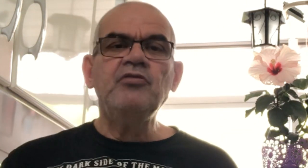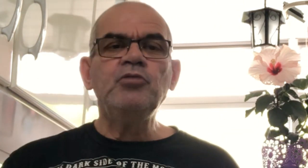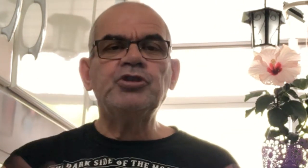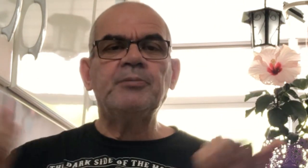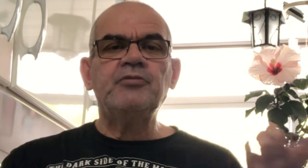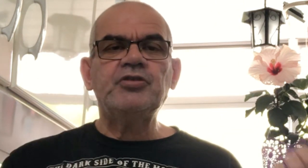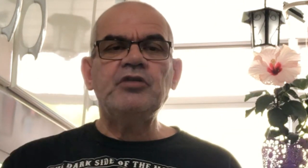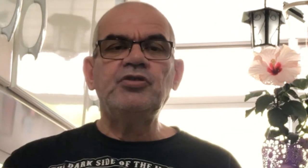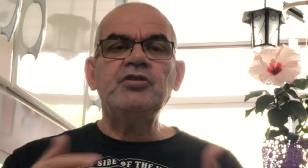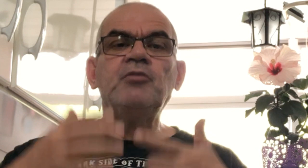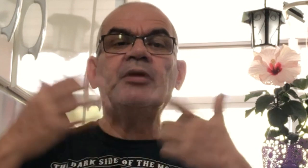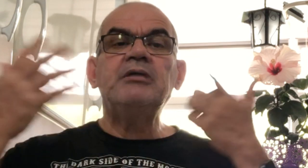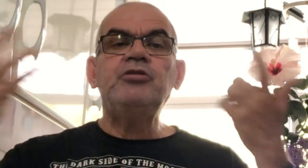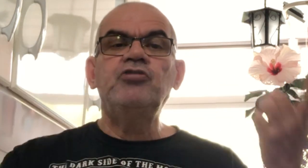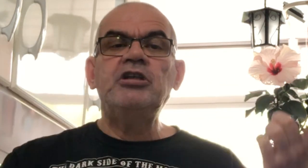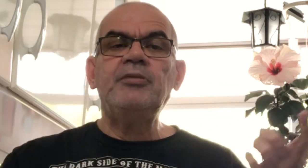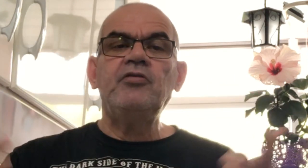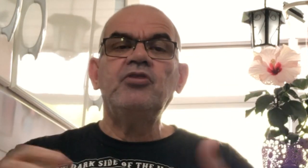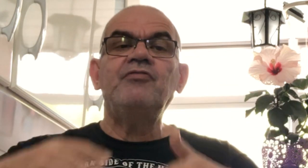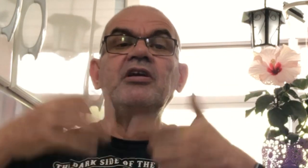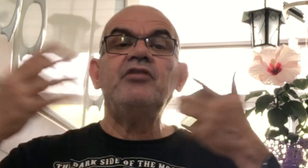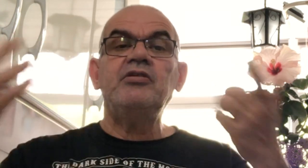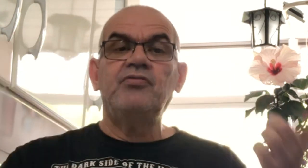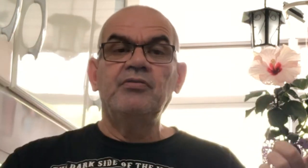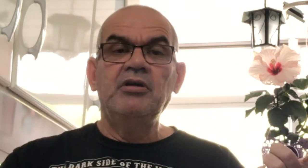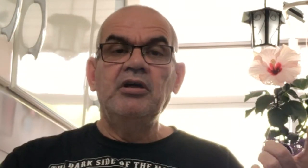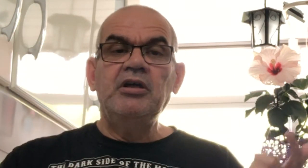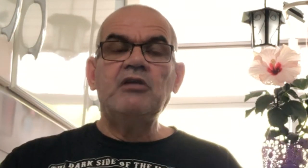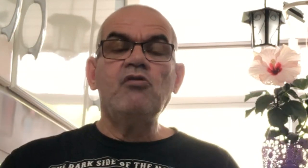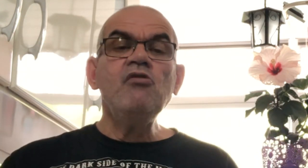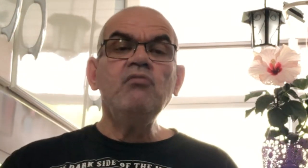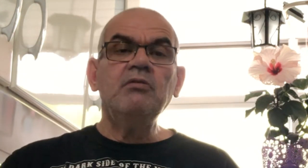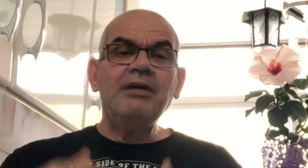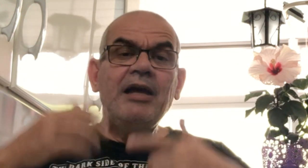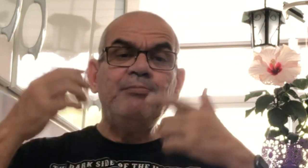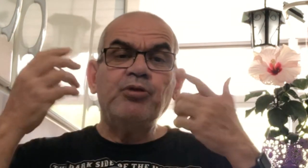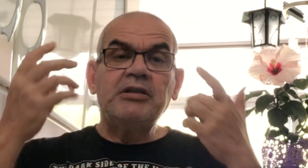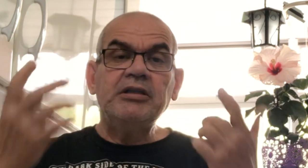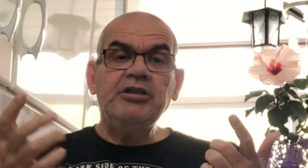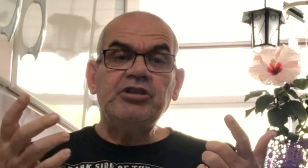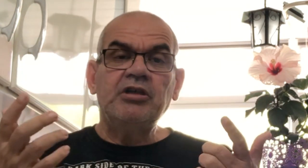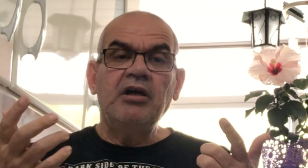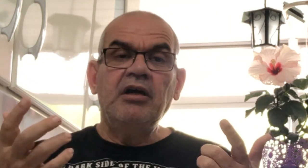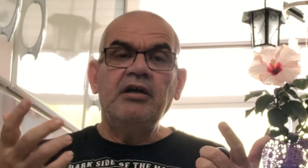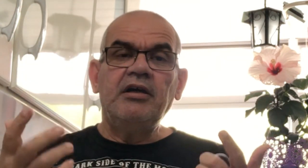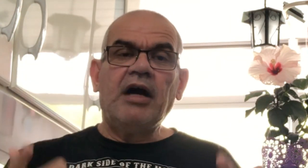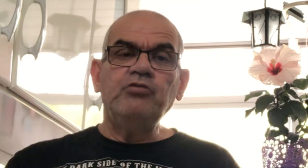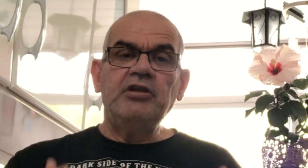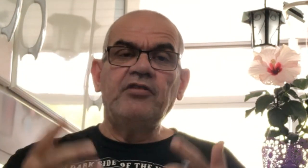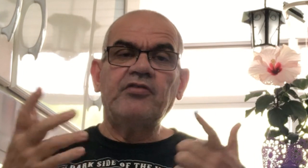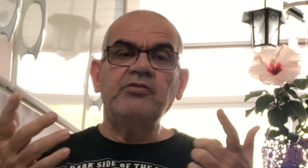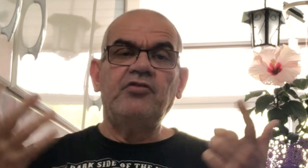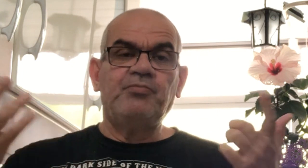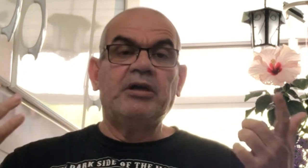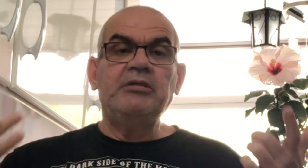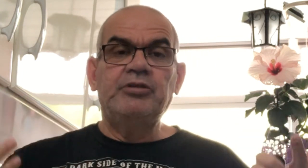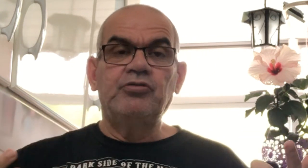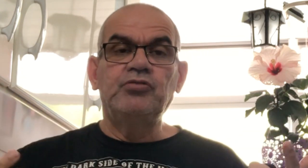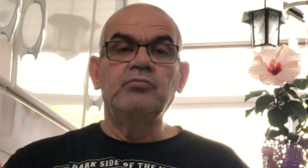eu vou mostrar para vocês os cinco parâmetros de libras e o que vem a ser isso e quão é importante a utilização desses parâmetros no